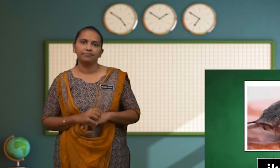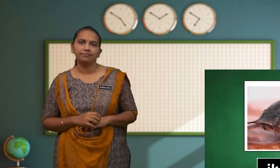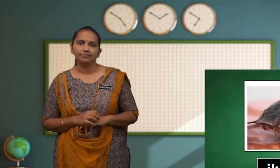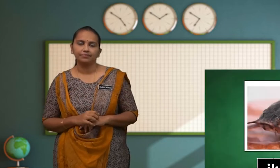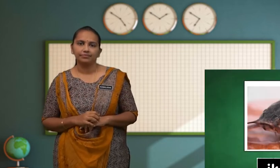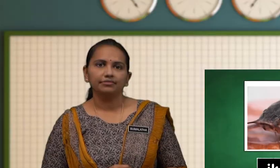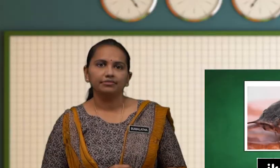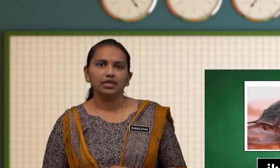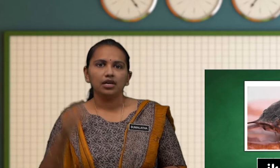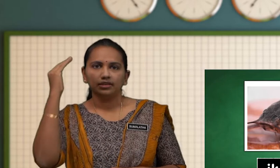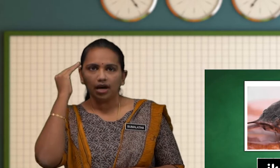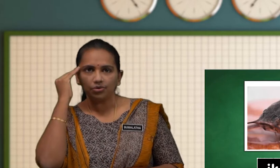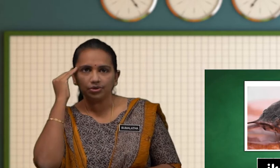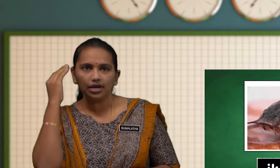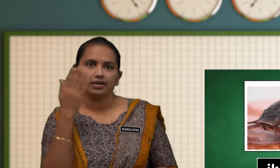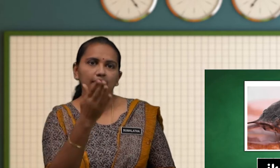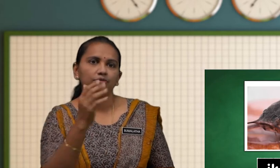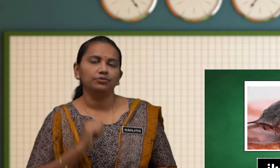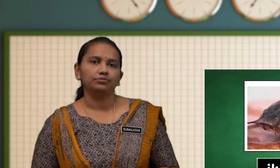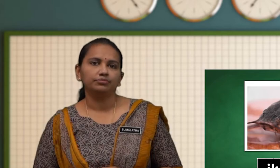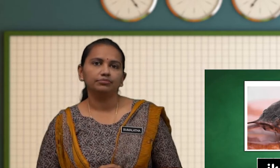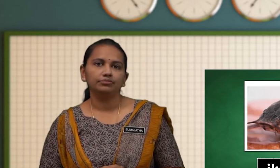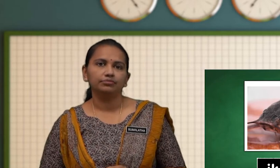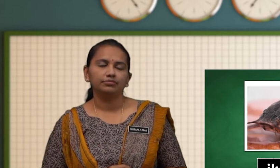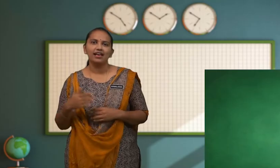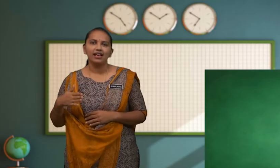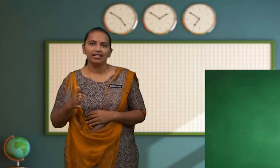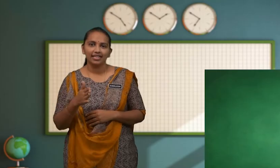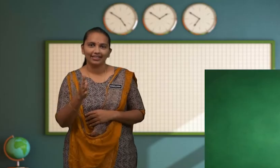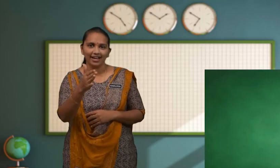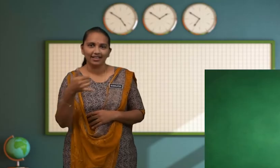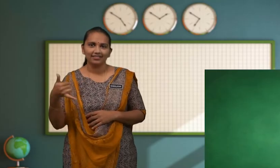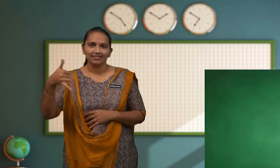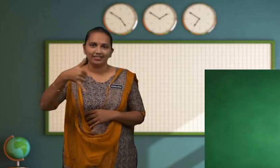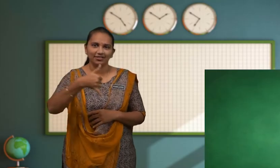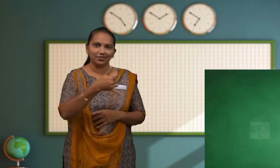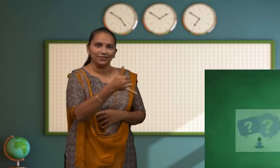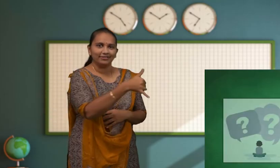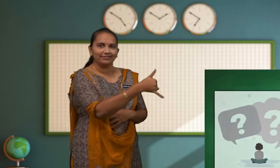Tahukah Kamu Ikan Cerung